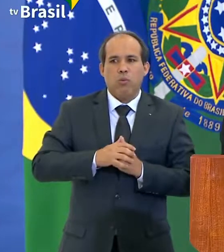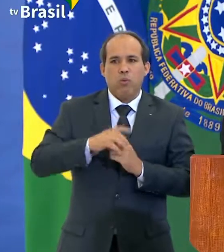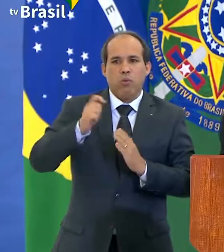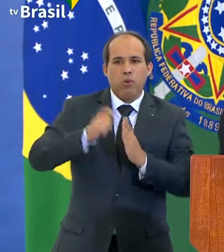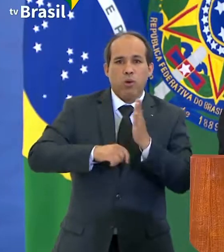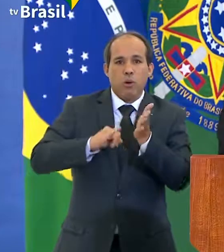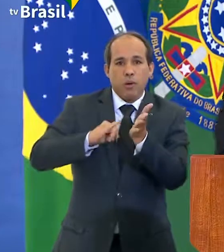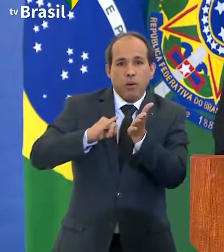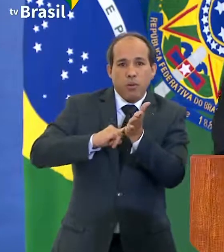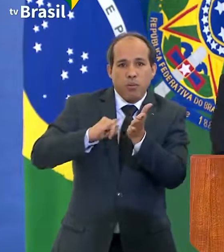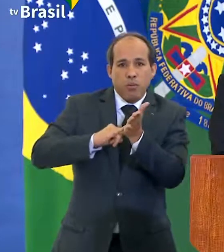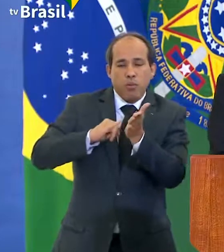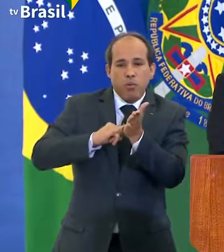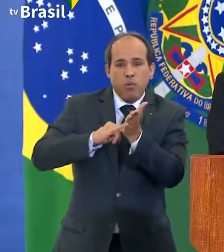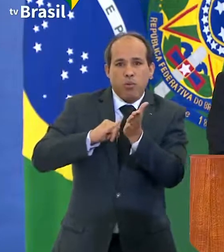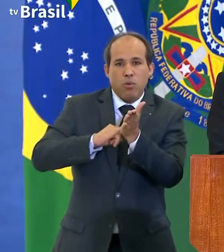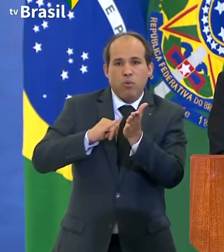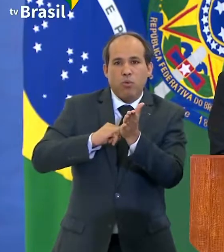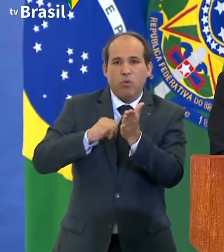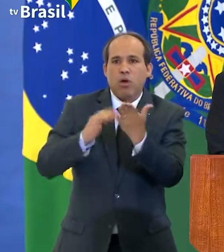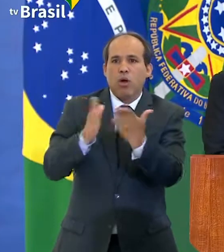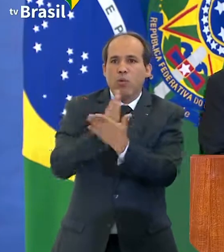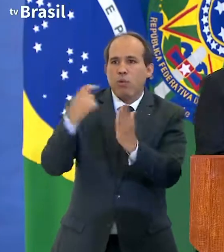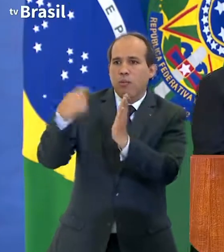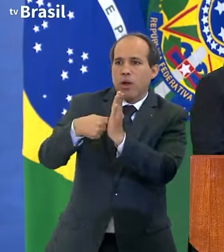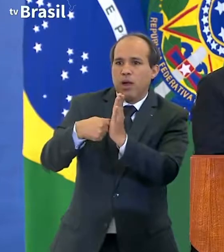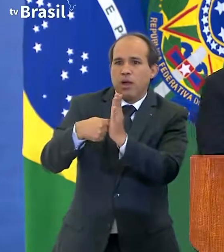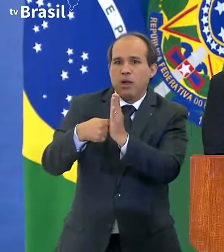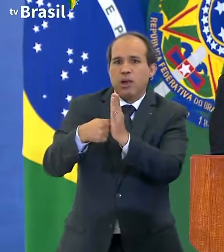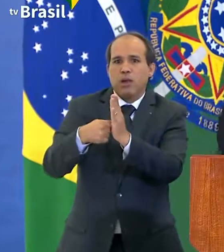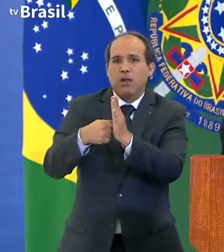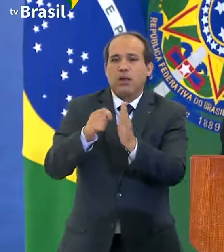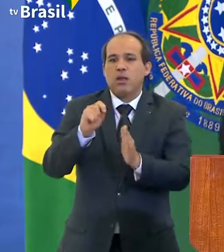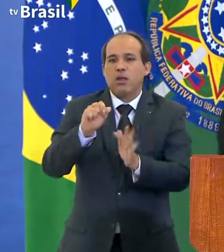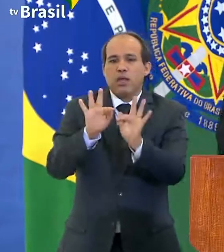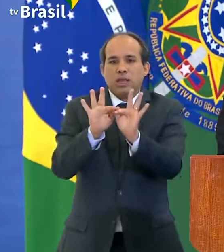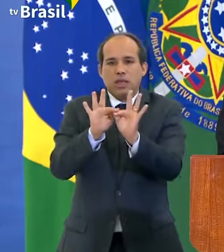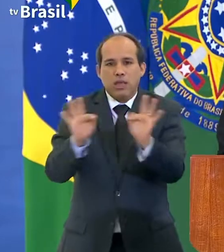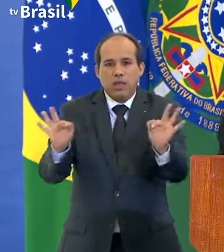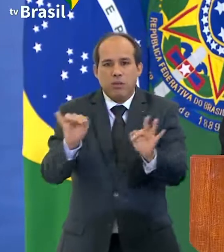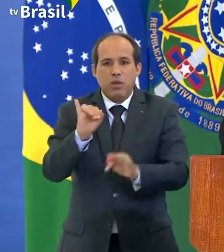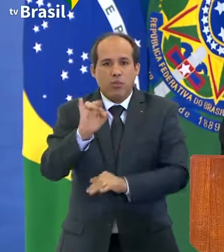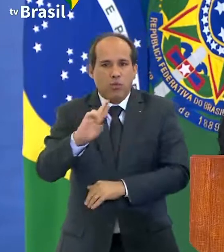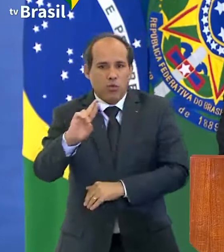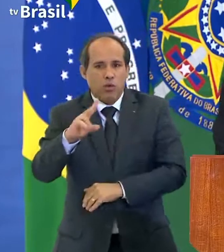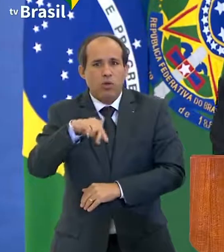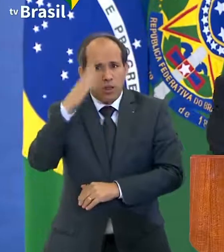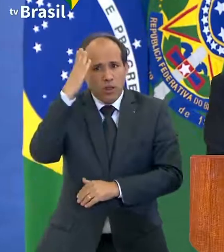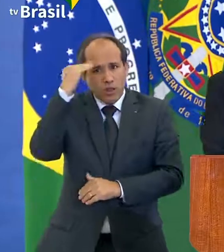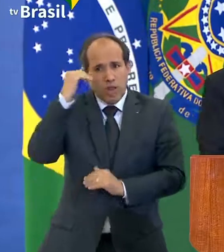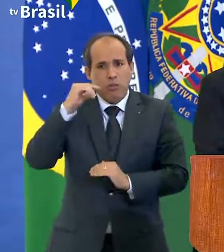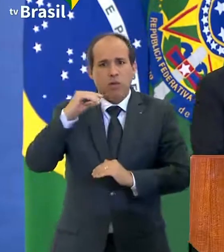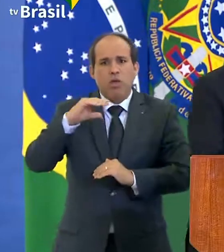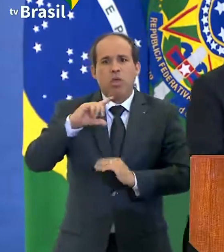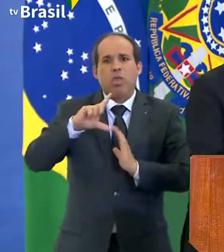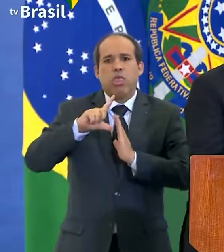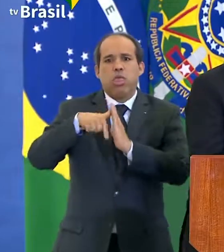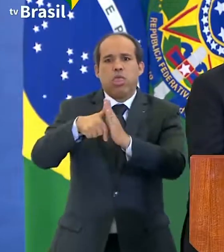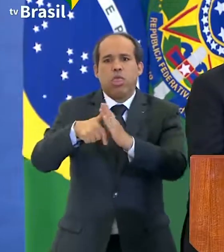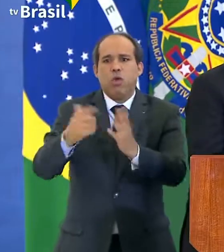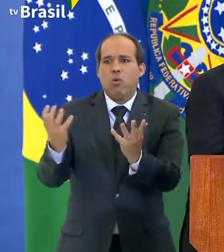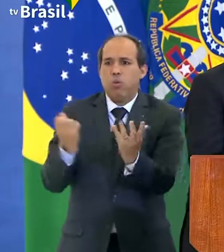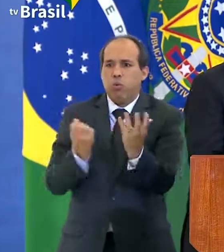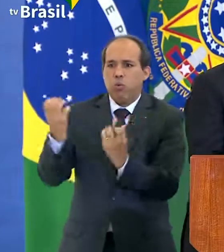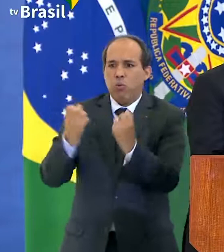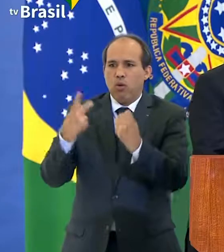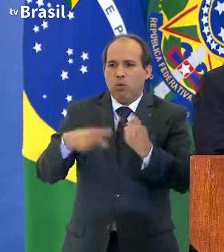pelo simples. Isso equivale também a um adiamento de receita para nós, para o governo, em torno de